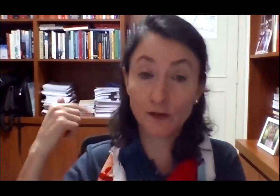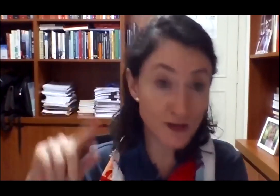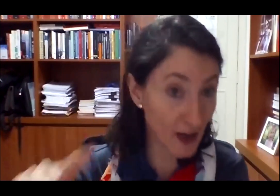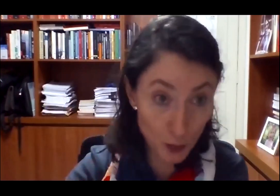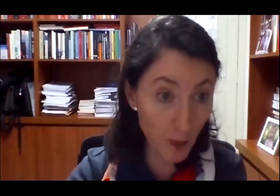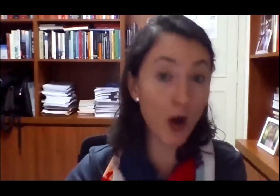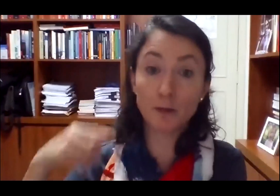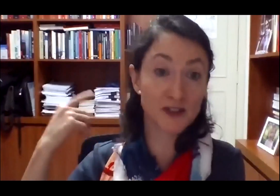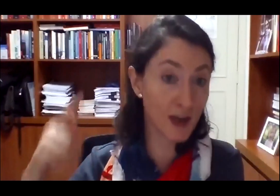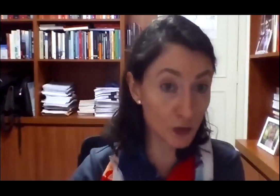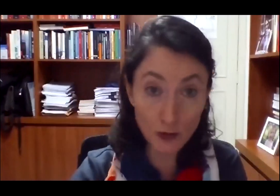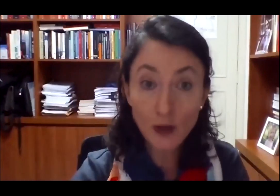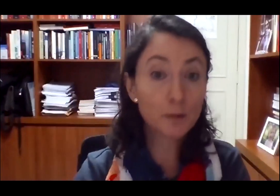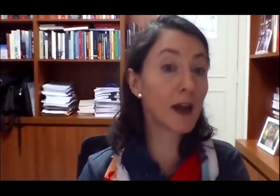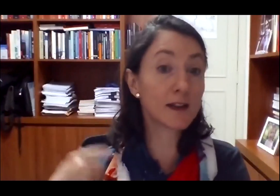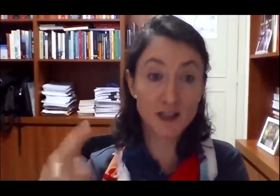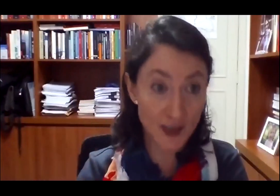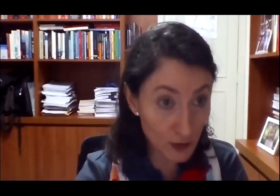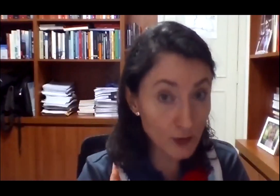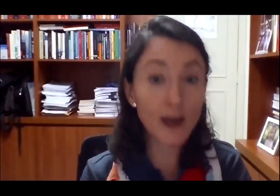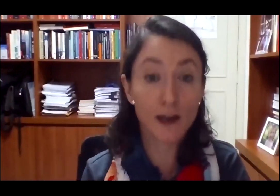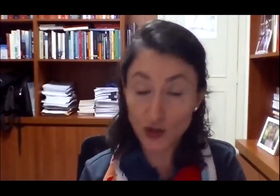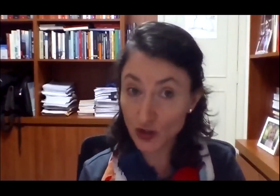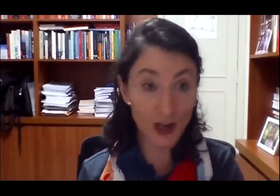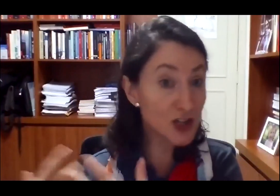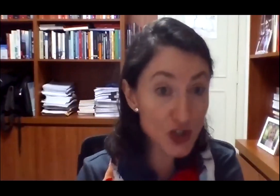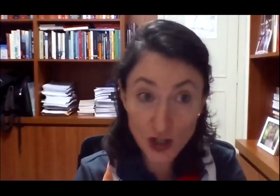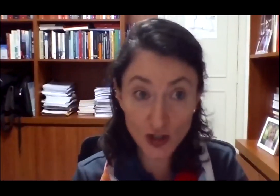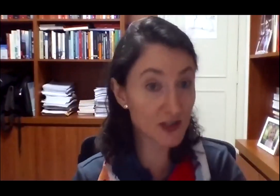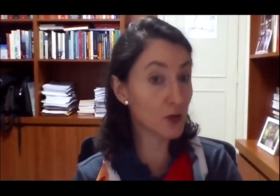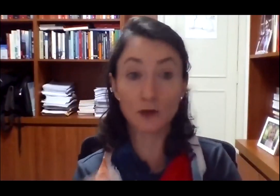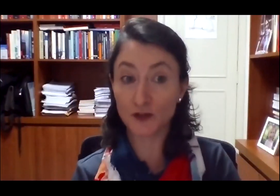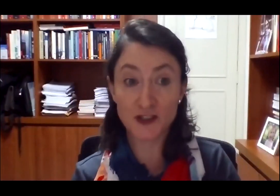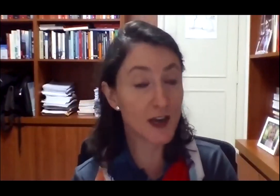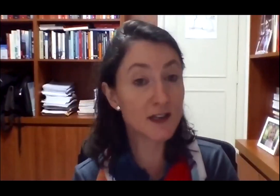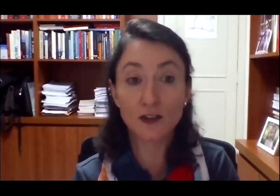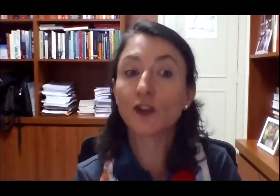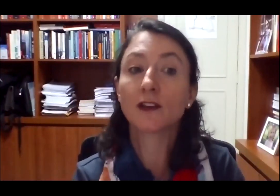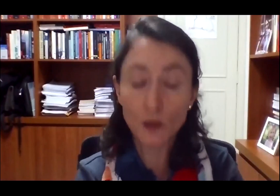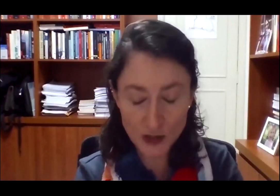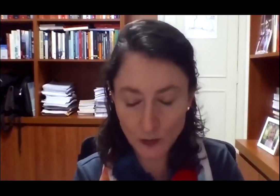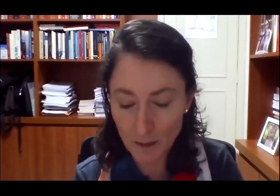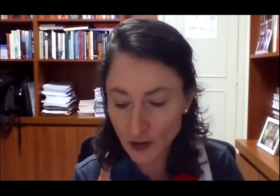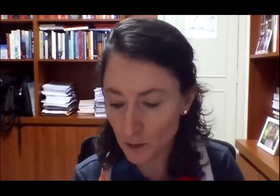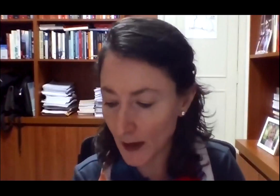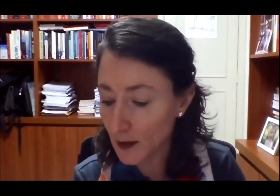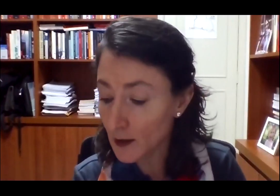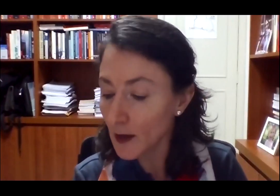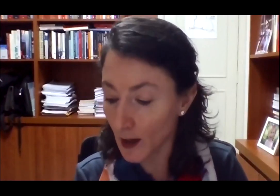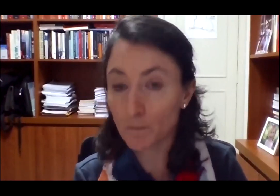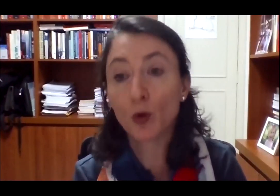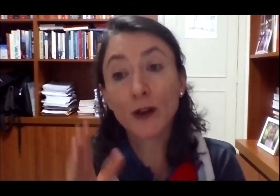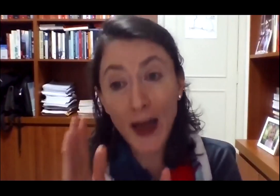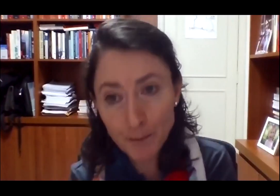pobre, sendo preta, sendo... A gente tem indígenas com deficiência, enfim, então isso é um debate bem